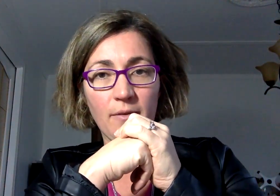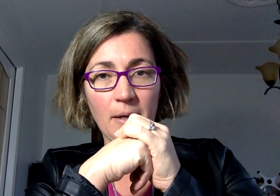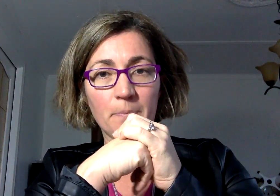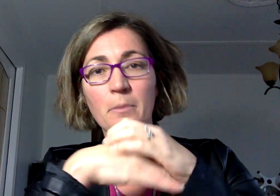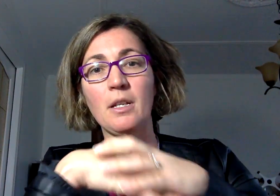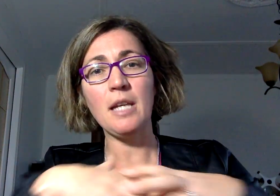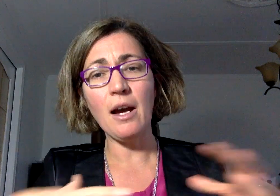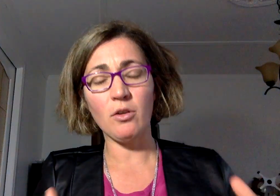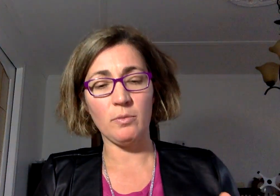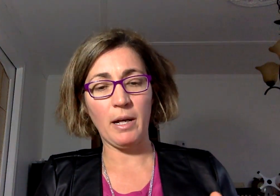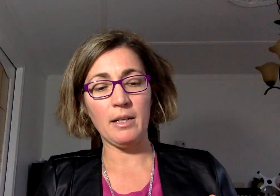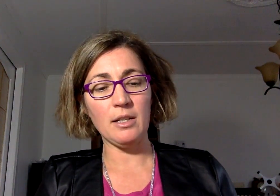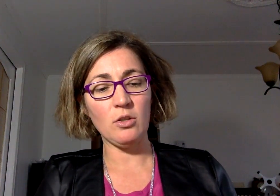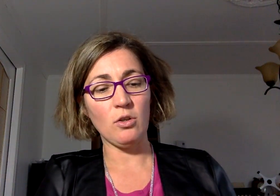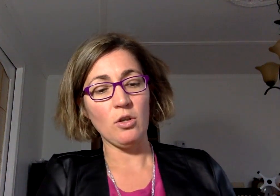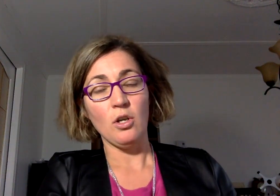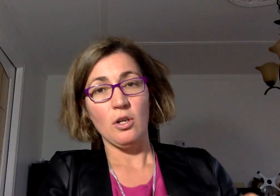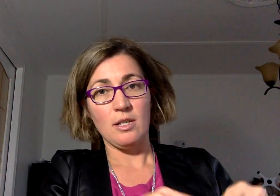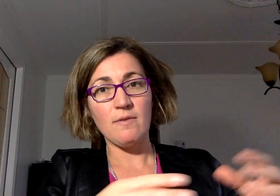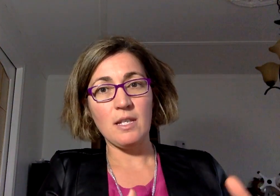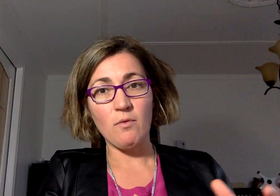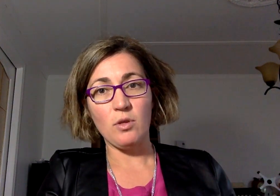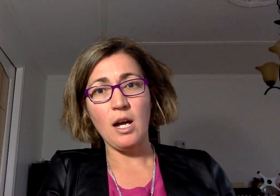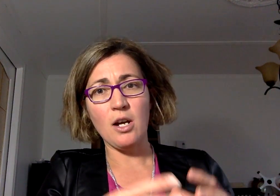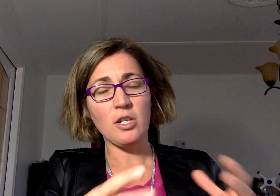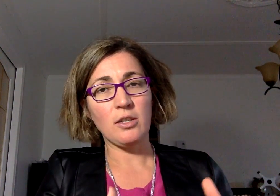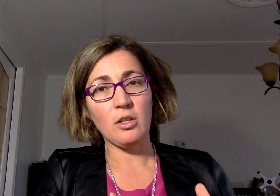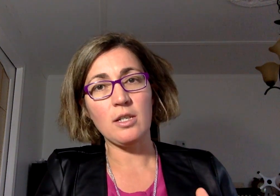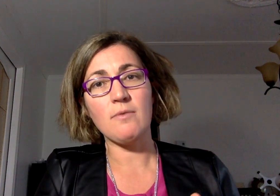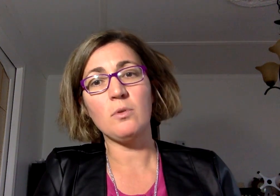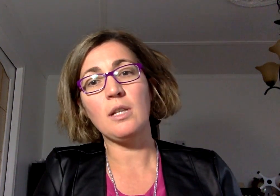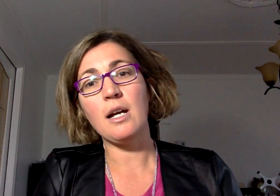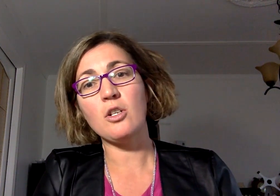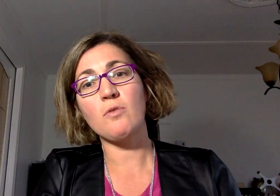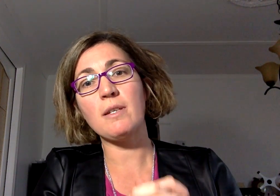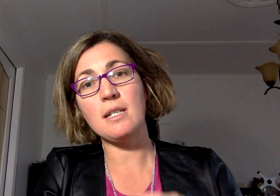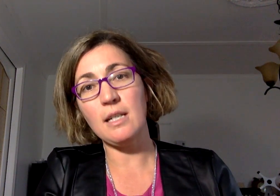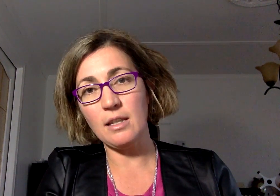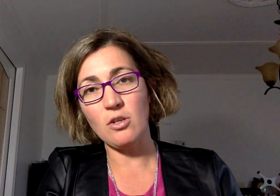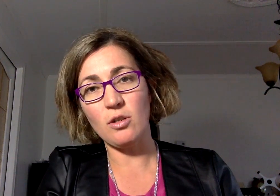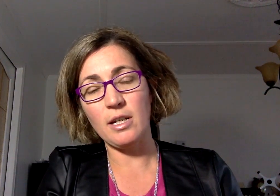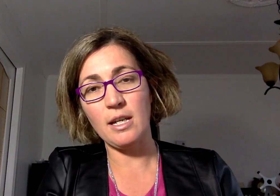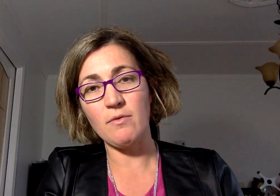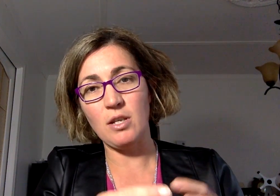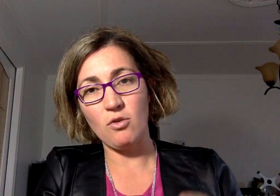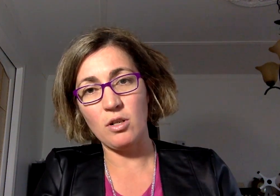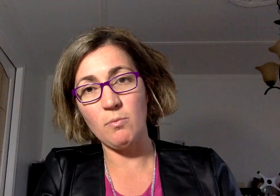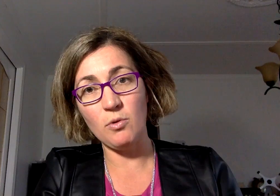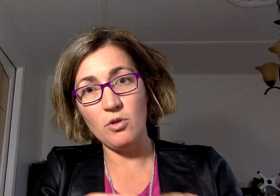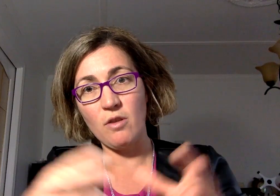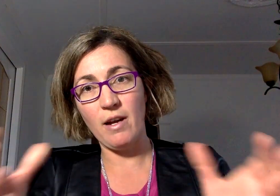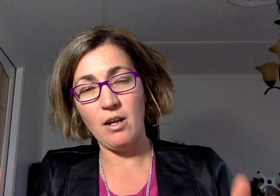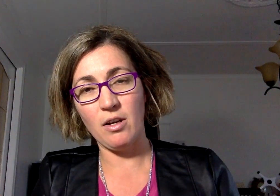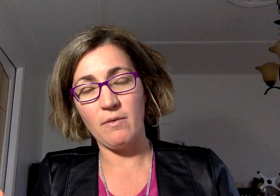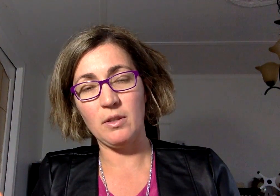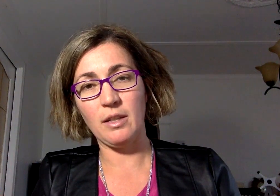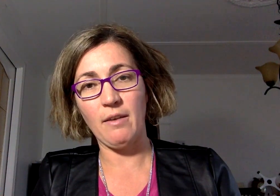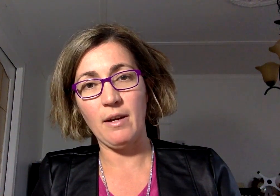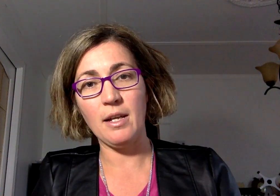travail. Hier, on a parlé de diviser vos tâches, catégoriser vos tâches, choisir les tâches sur lesquelles vous ajoutez le plus de valeur à votre travail,